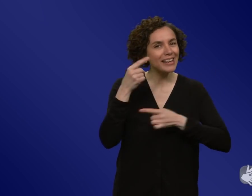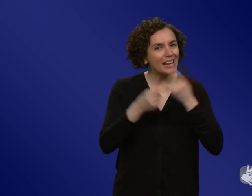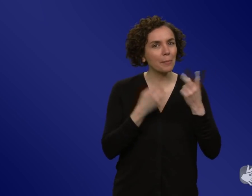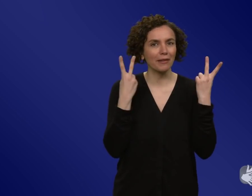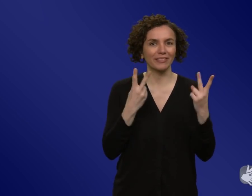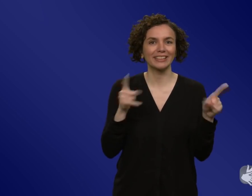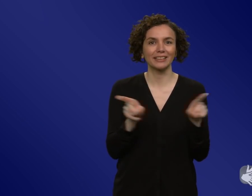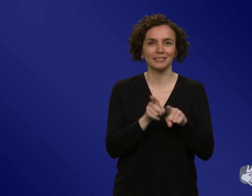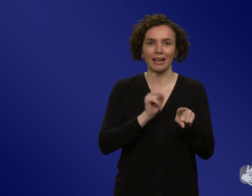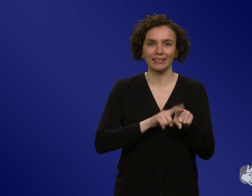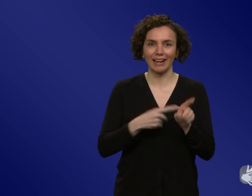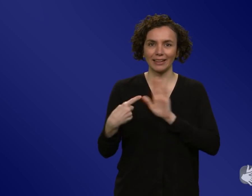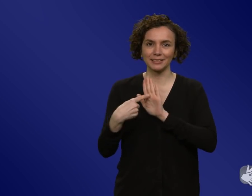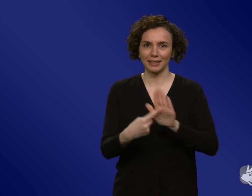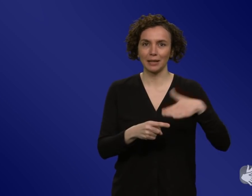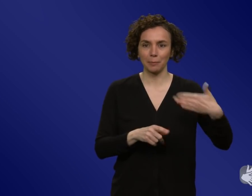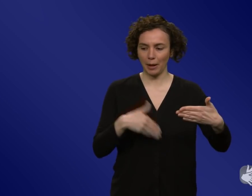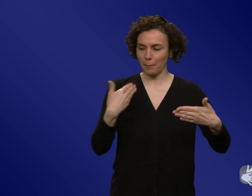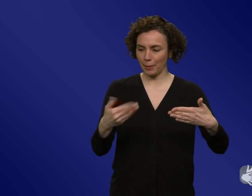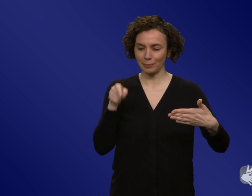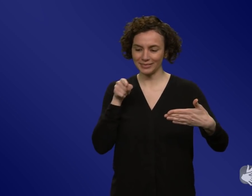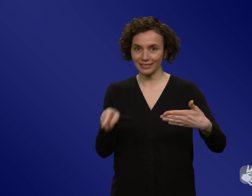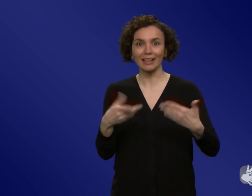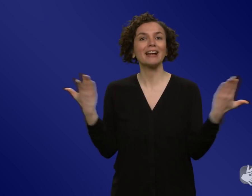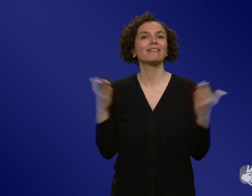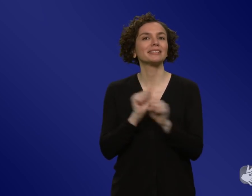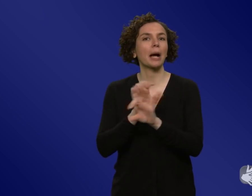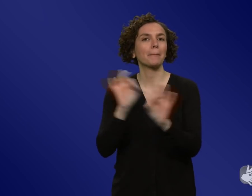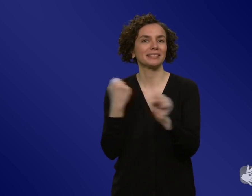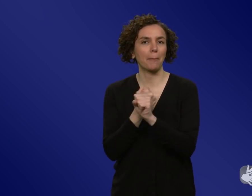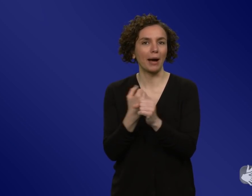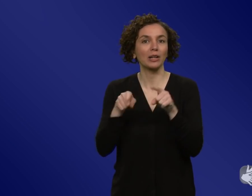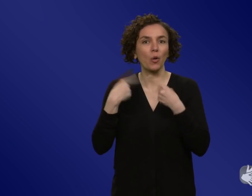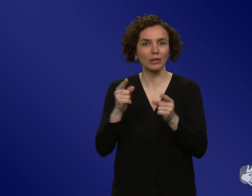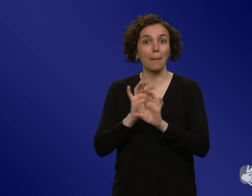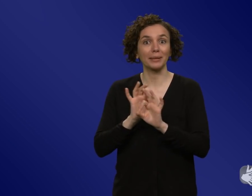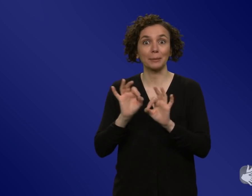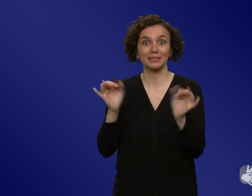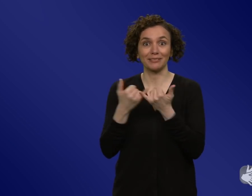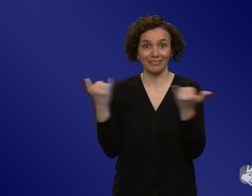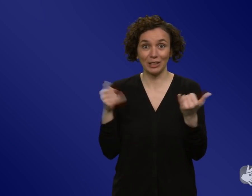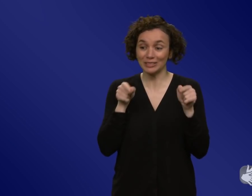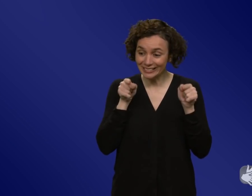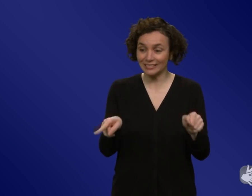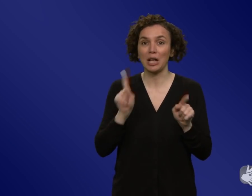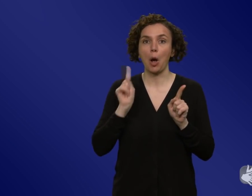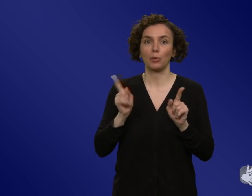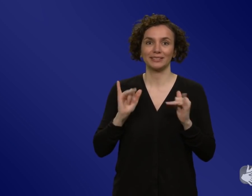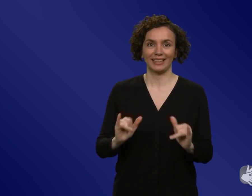können wir jetzt hier tun, damit das besser wird? Und so kann es besser werden und das machen wir jetzt alle. ist so, zwar aufmerksam machen auf das Risiko,